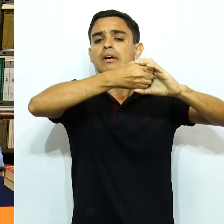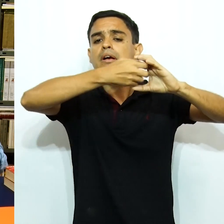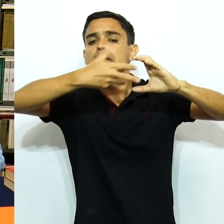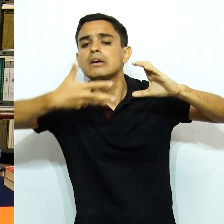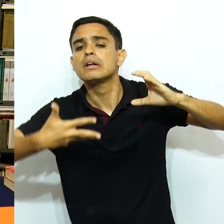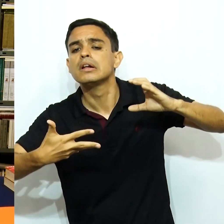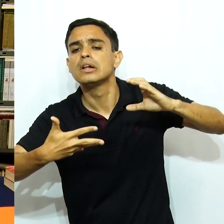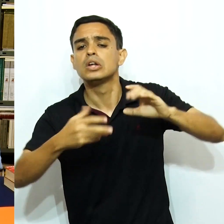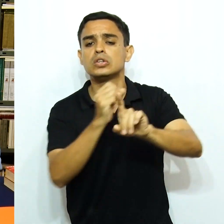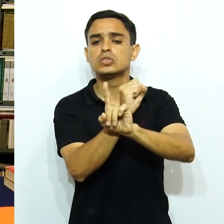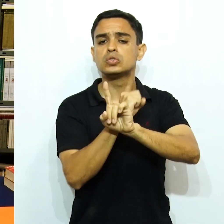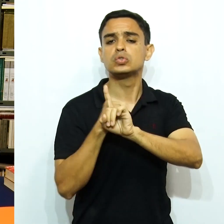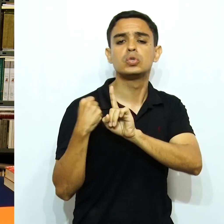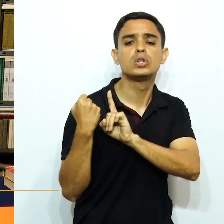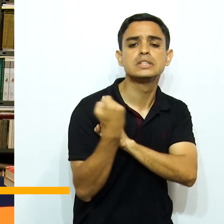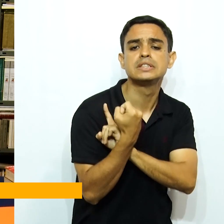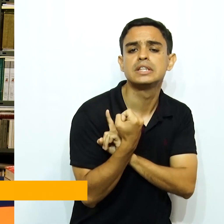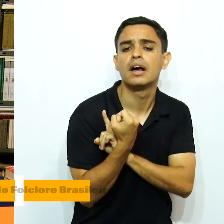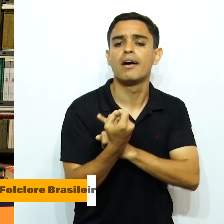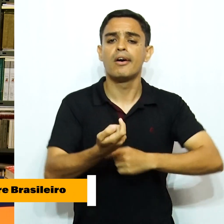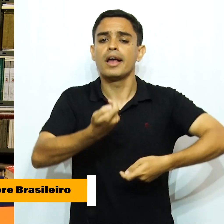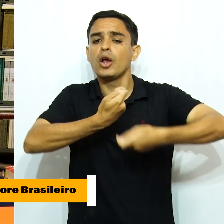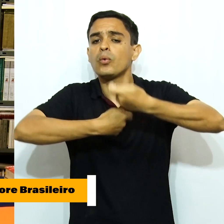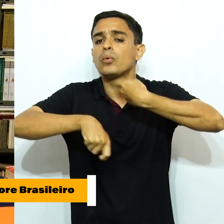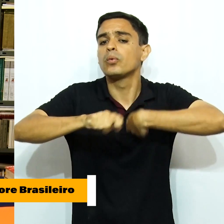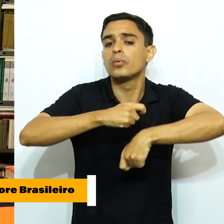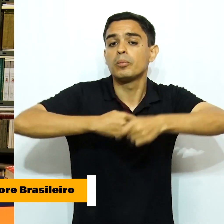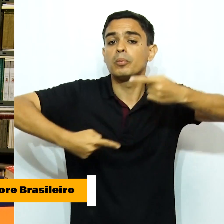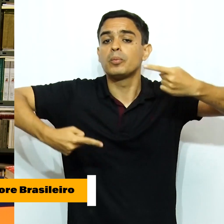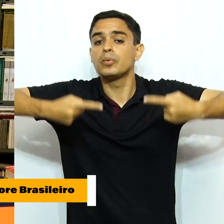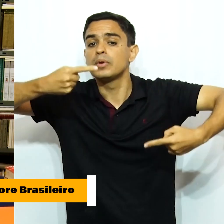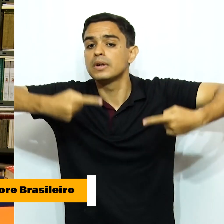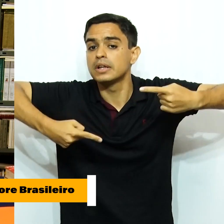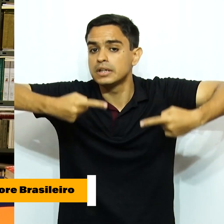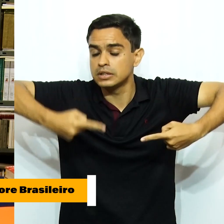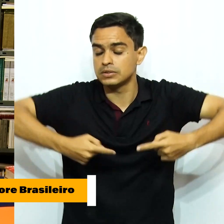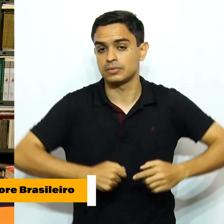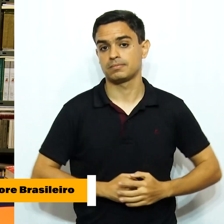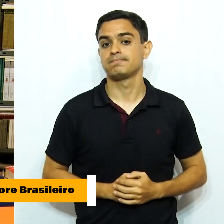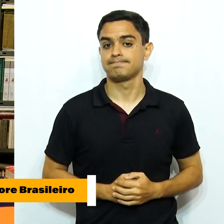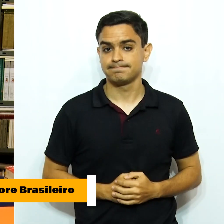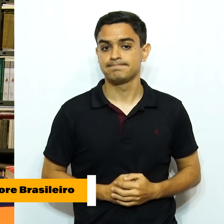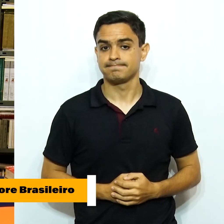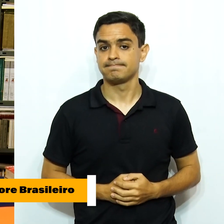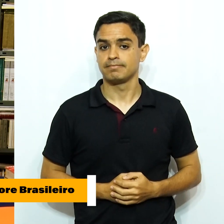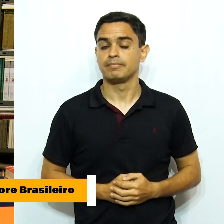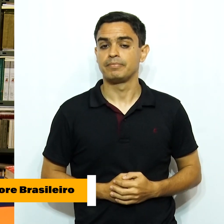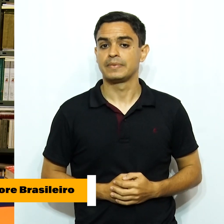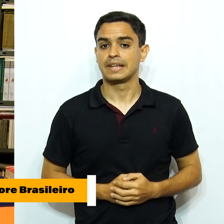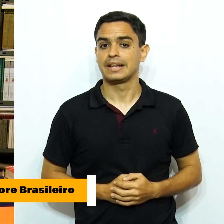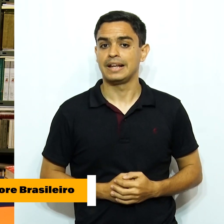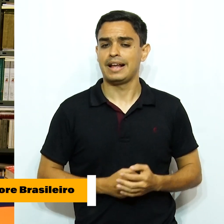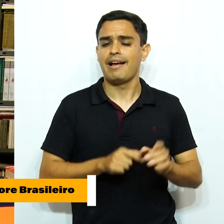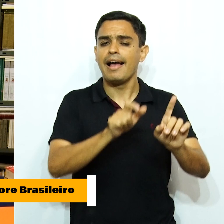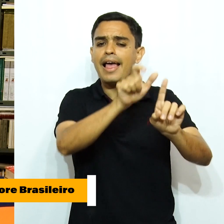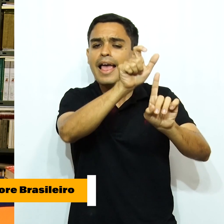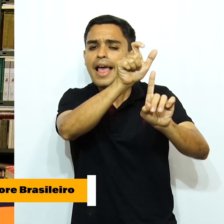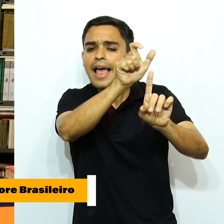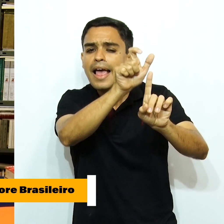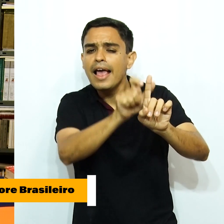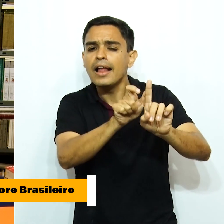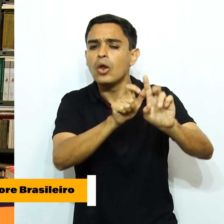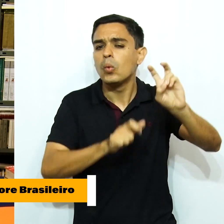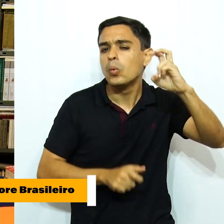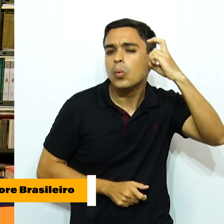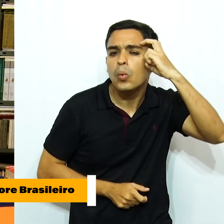antropológicas, sociais e etnográficas, inclusive econômicas e políticas, que determinam e geram